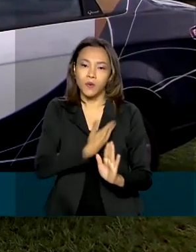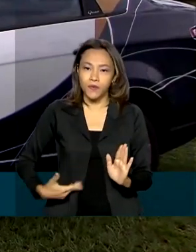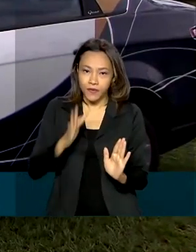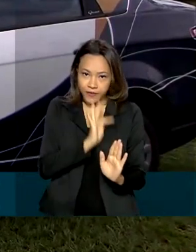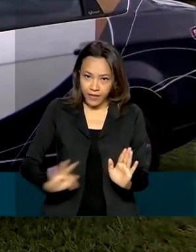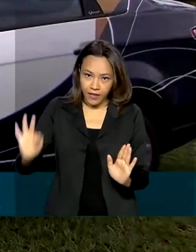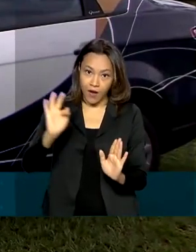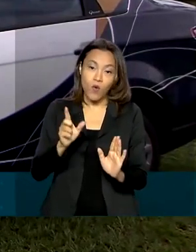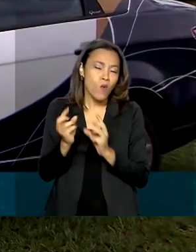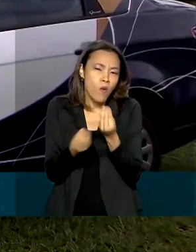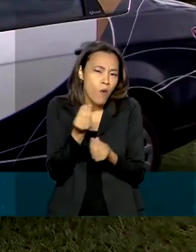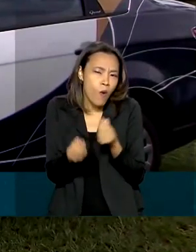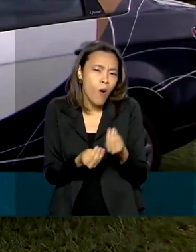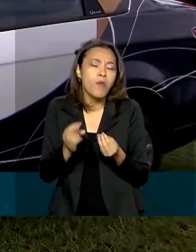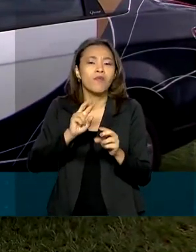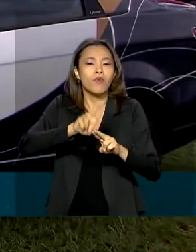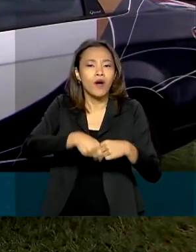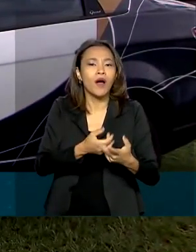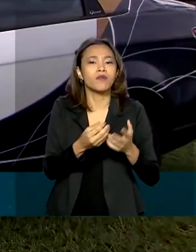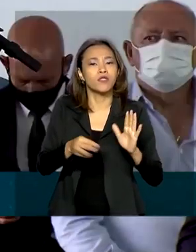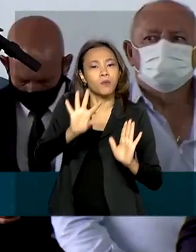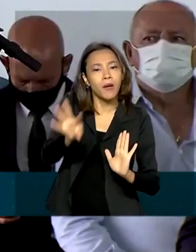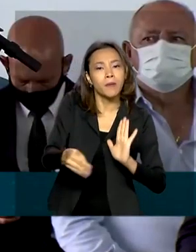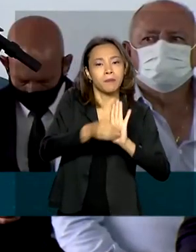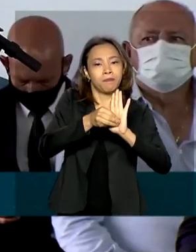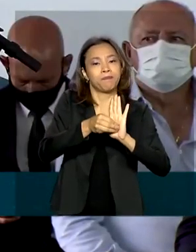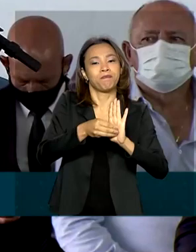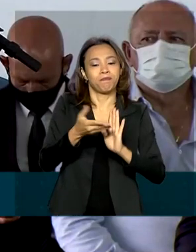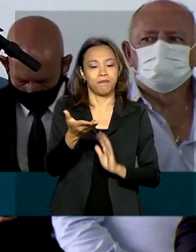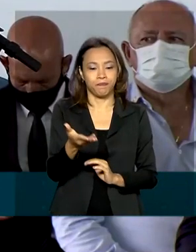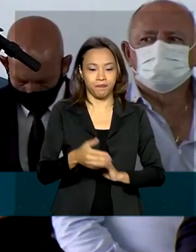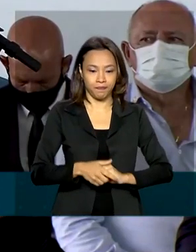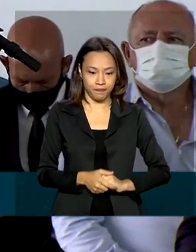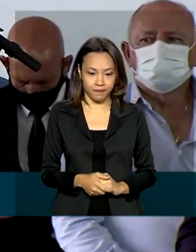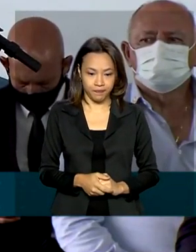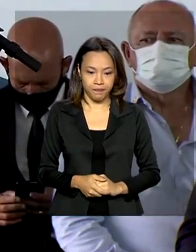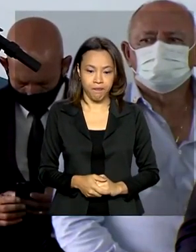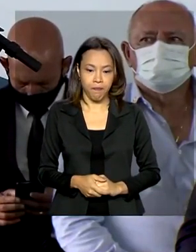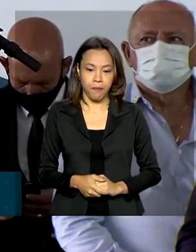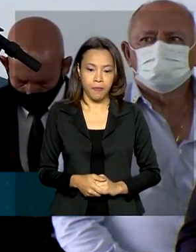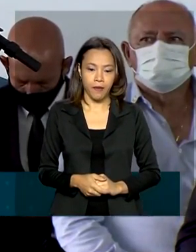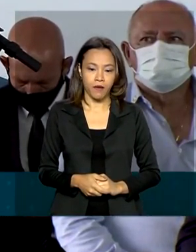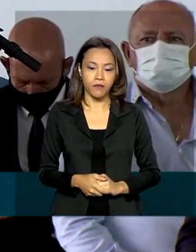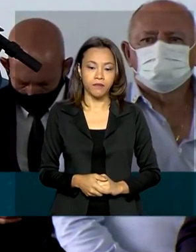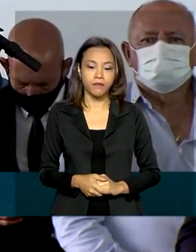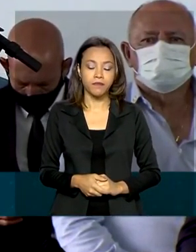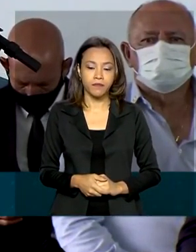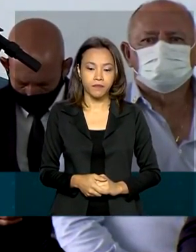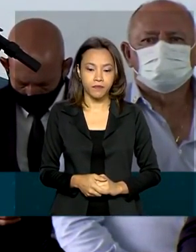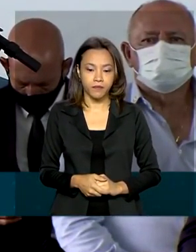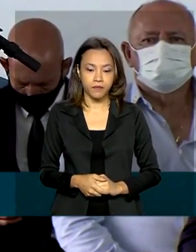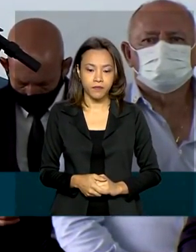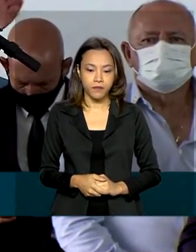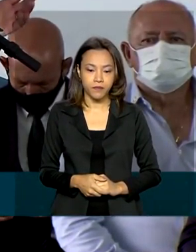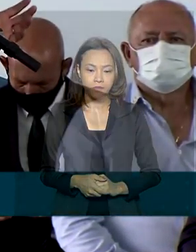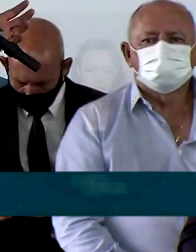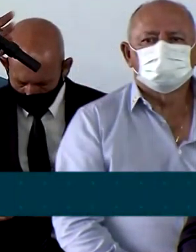repassados por meio de uma emenda parlamentar. Essa união de esforços entre a bancada e o